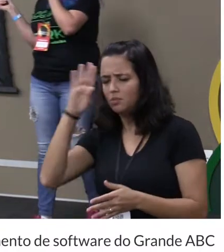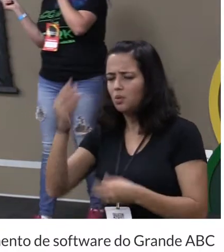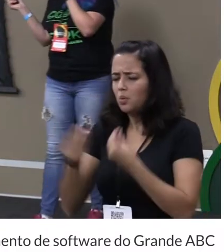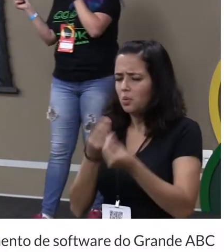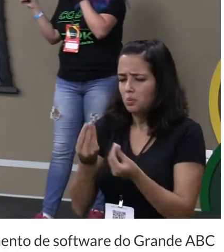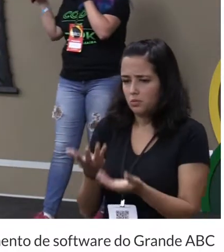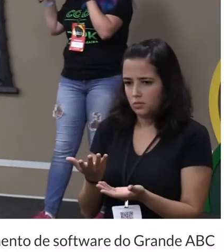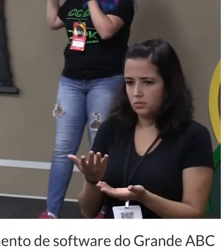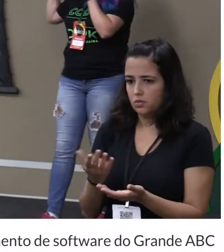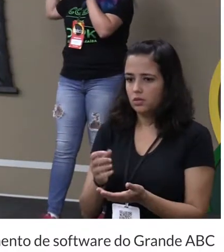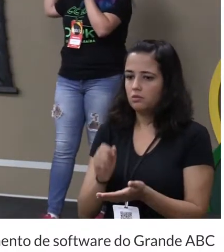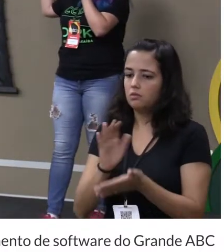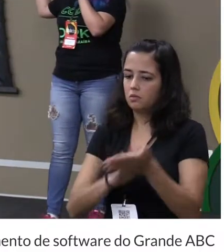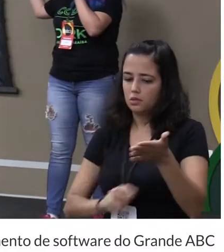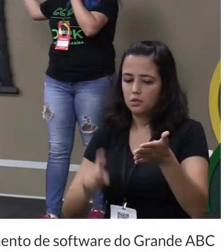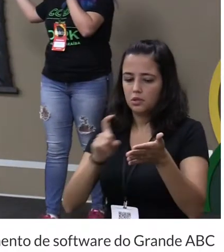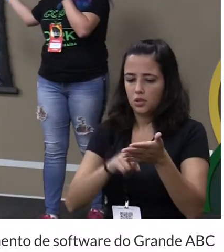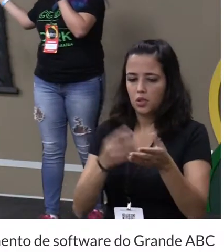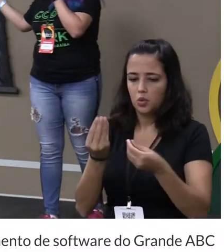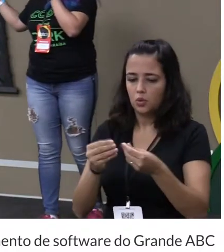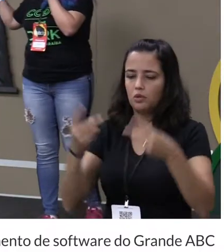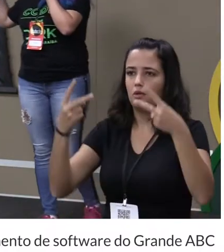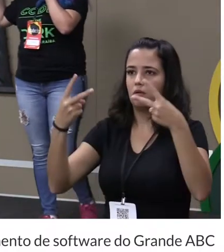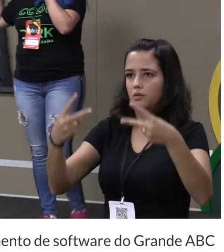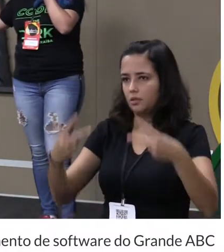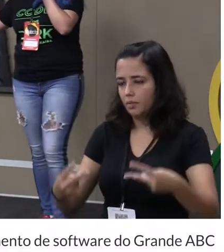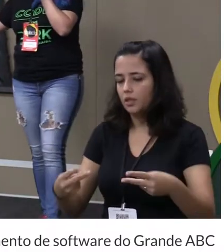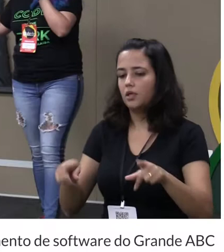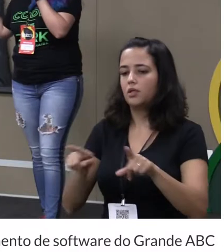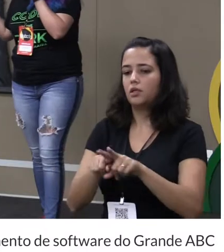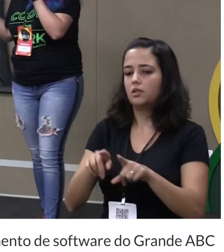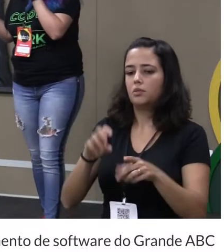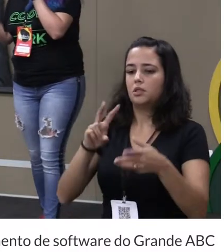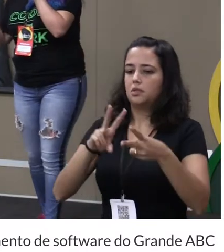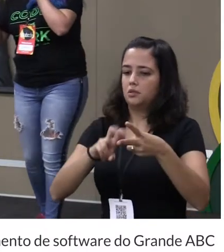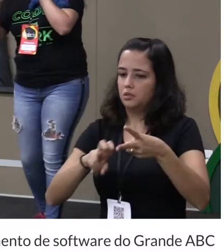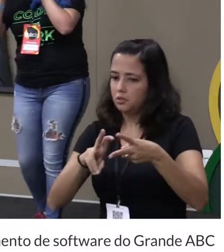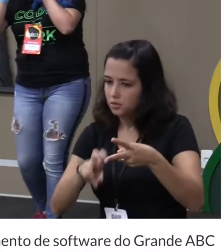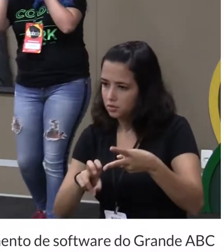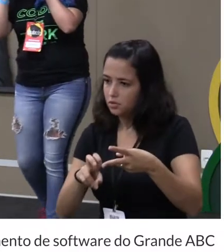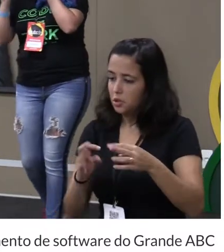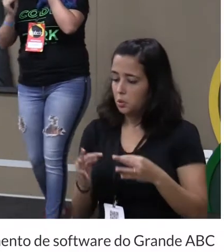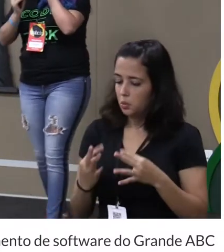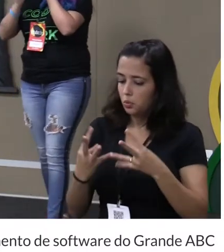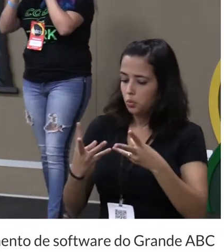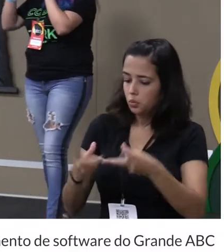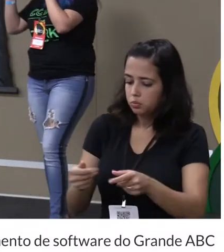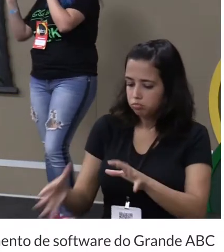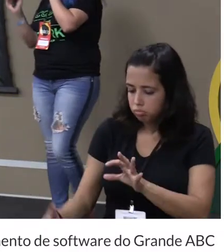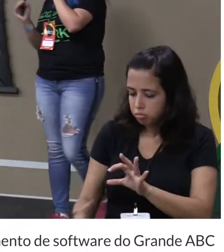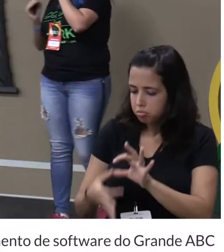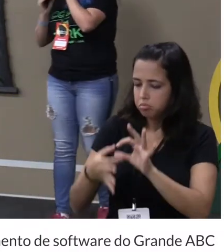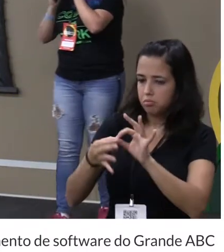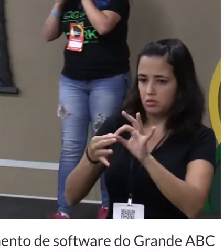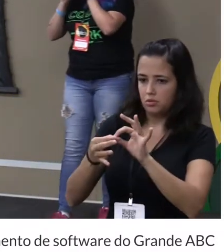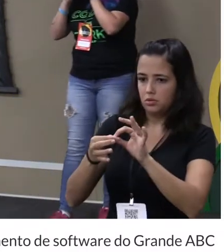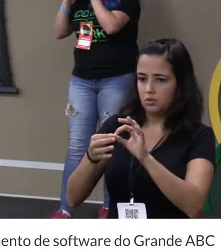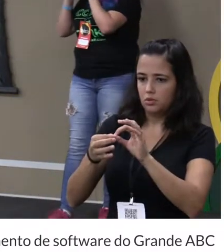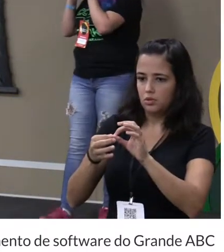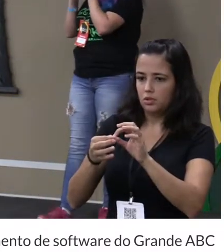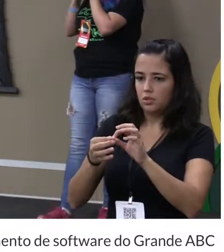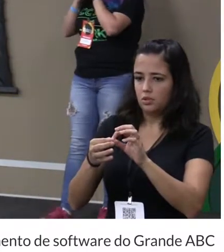template, é onde você coloca o seu HTML, o seu CSS, e tudo isso que estiver dentro do